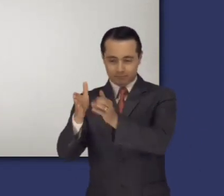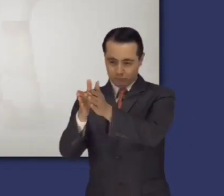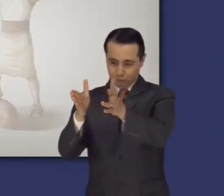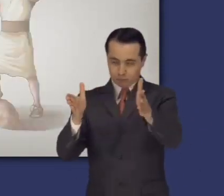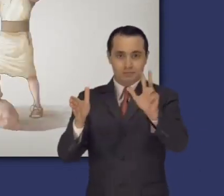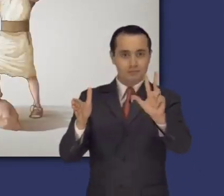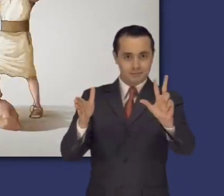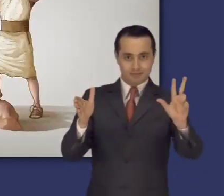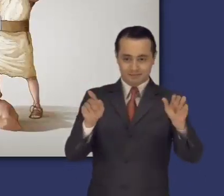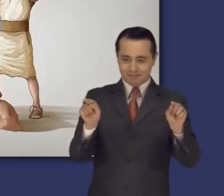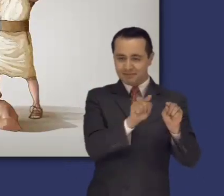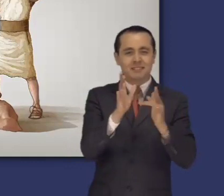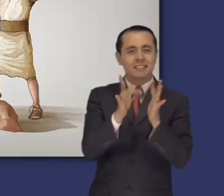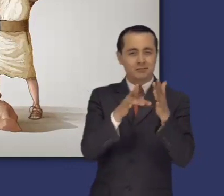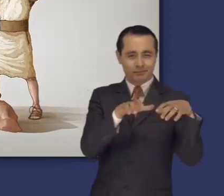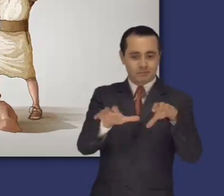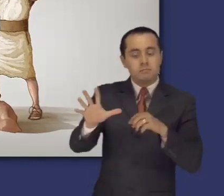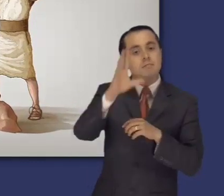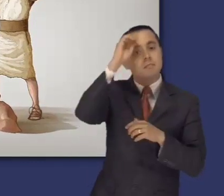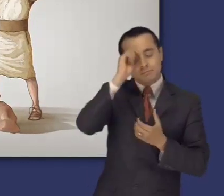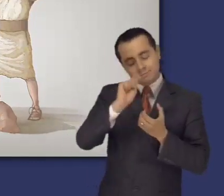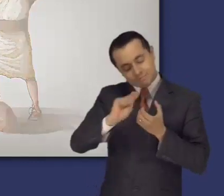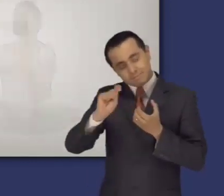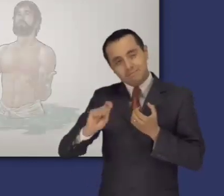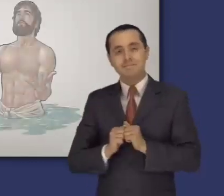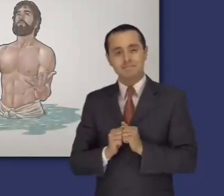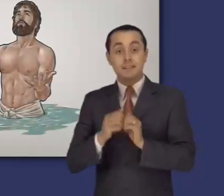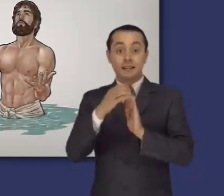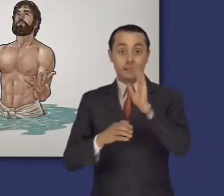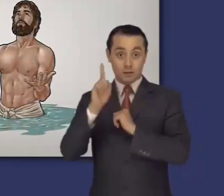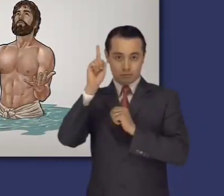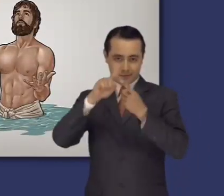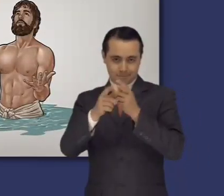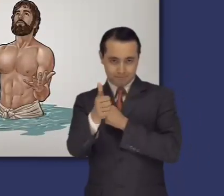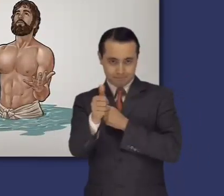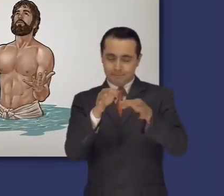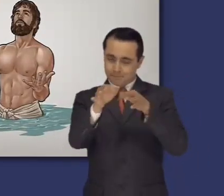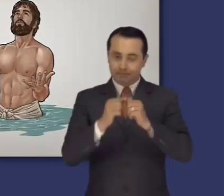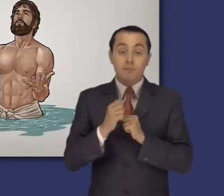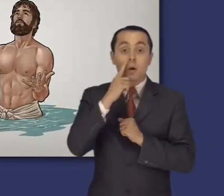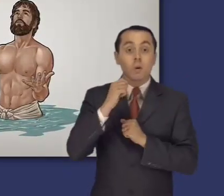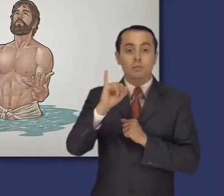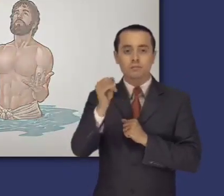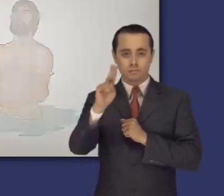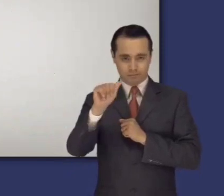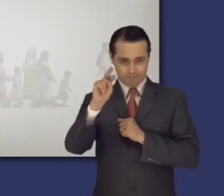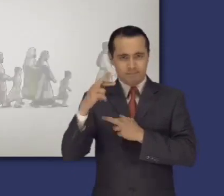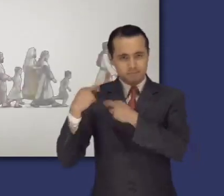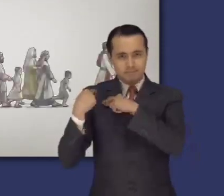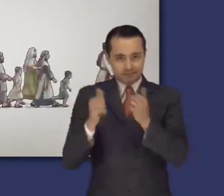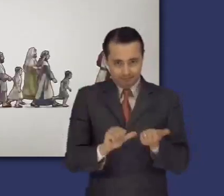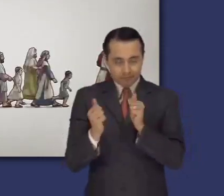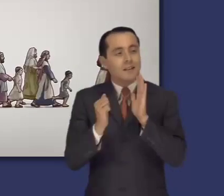Los capítulos 1 a 10 comienzan con la predicación de Juan el Bautista y el bautismo de Jesús en el río Jordán. Luego